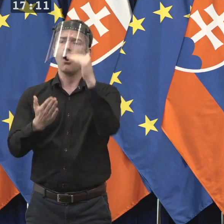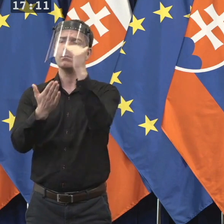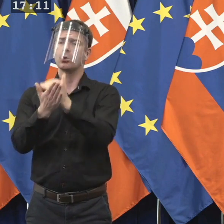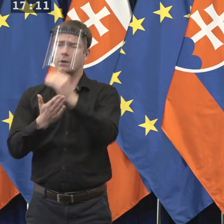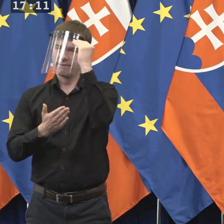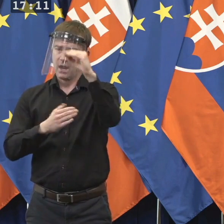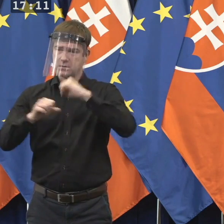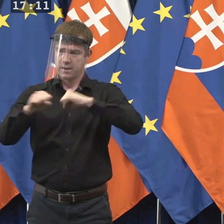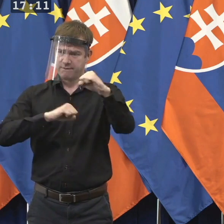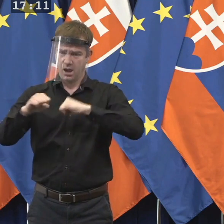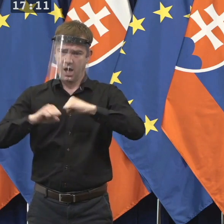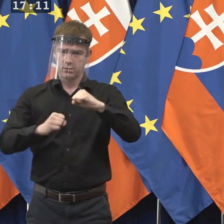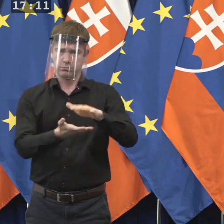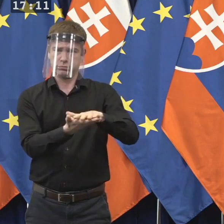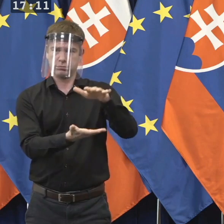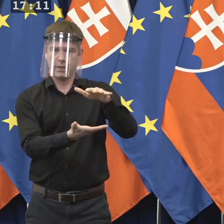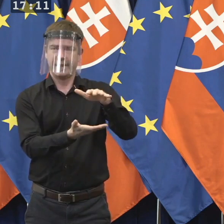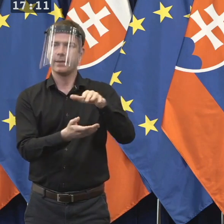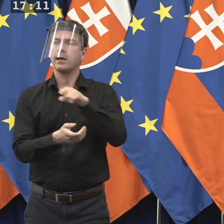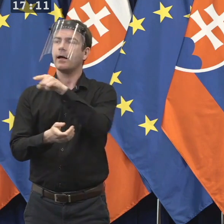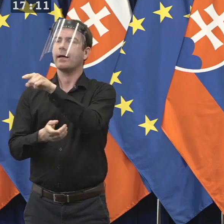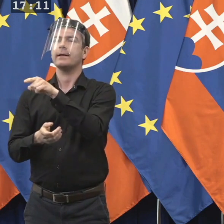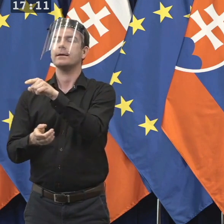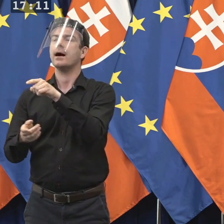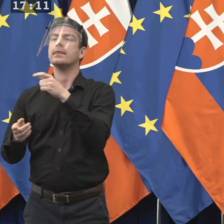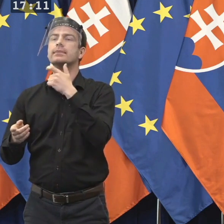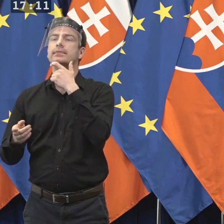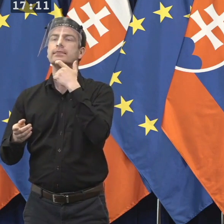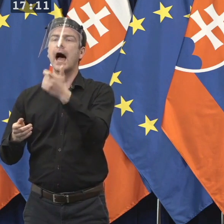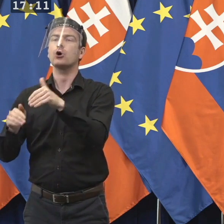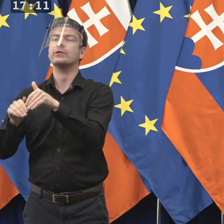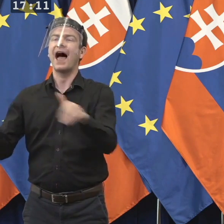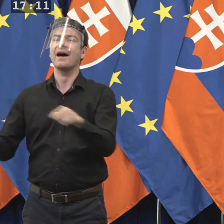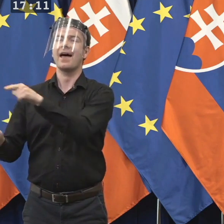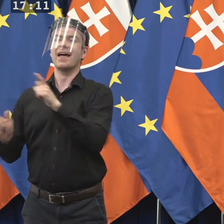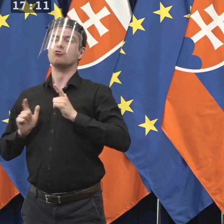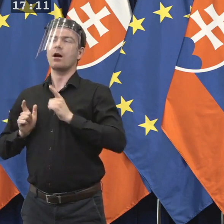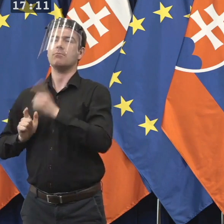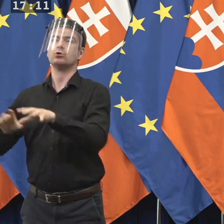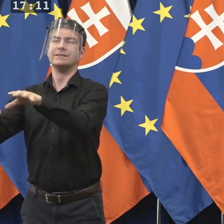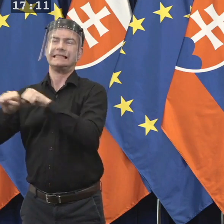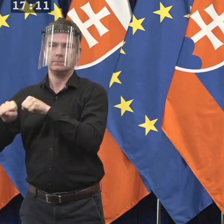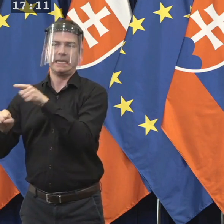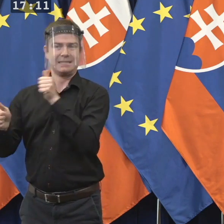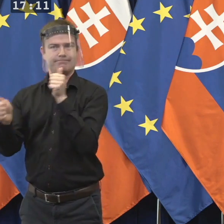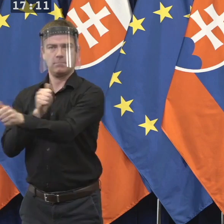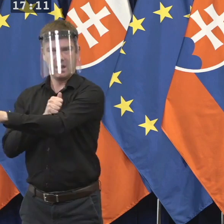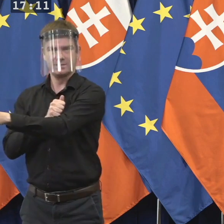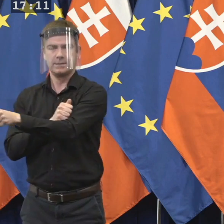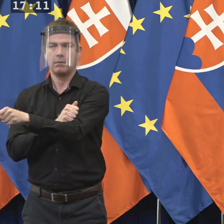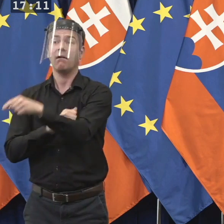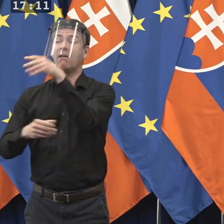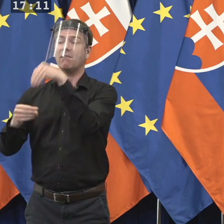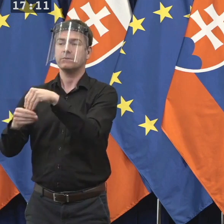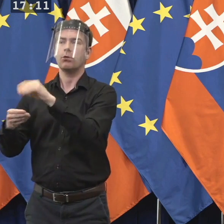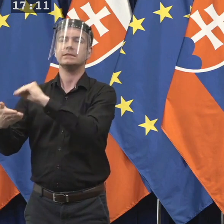dnes leží v Národnej rade a čaká, kým bude definitívne schválené, je napísaný záväzok, že áno,